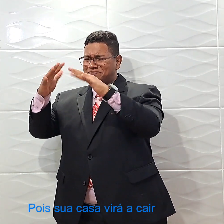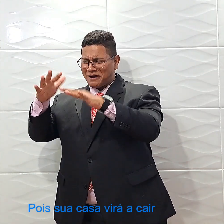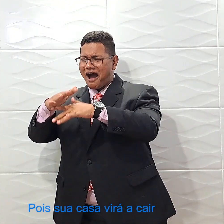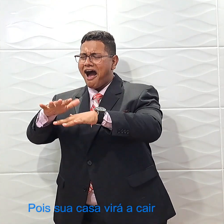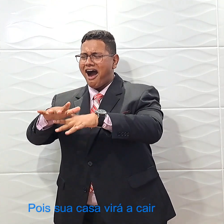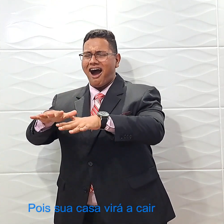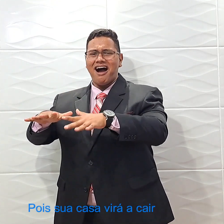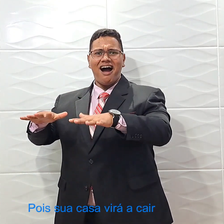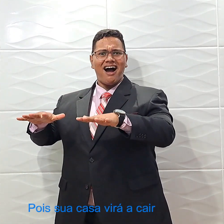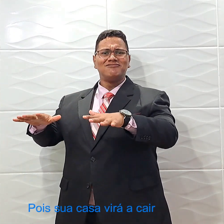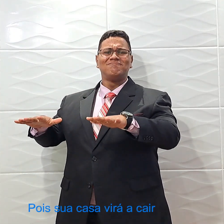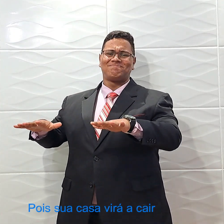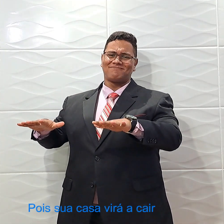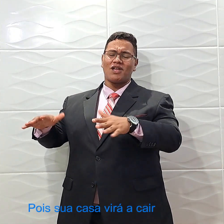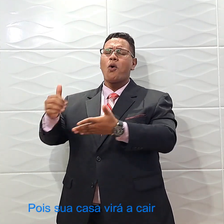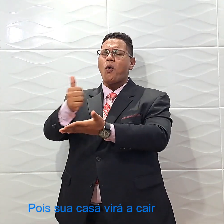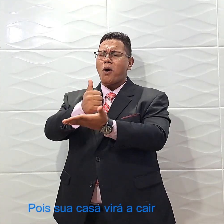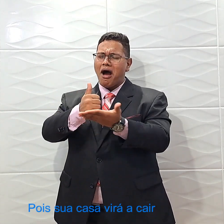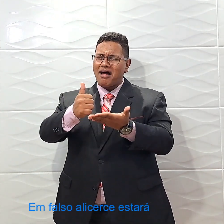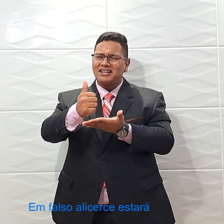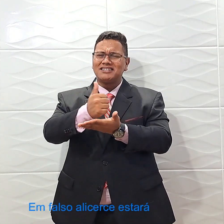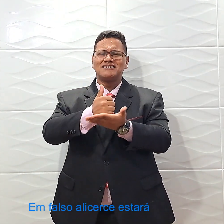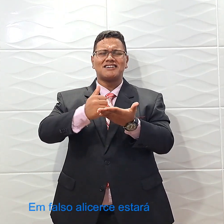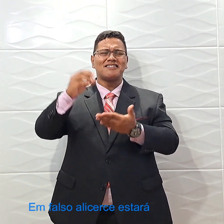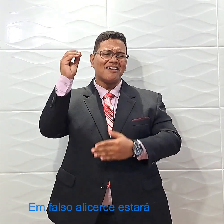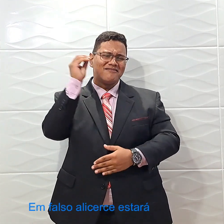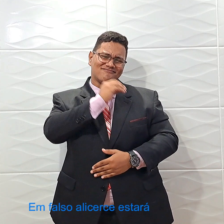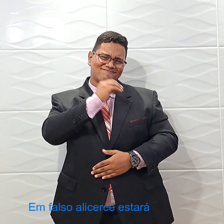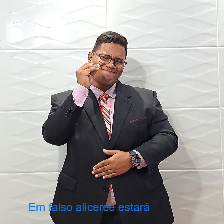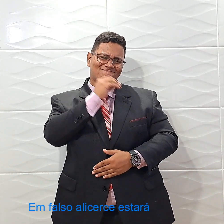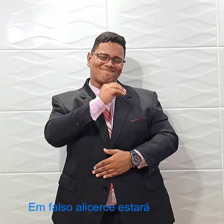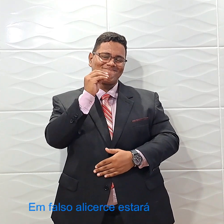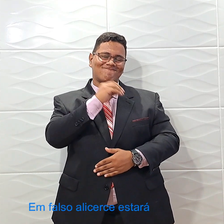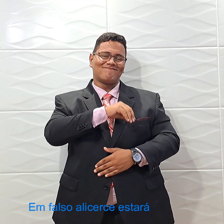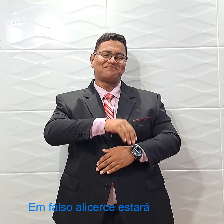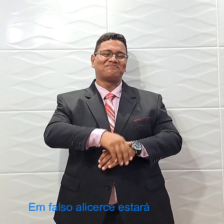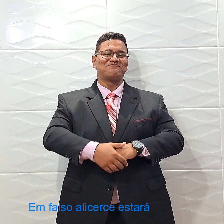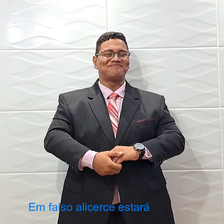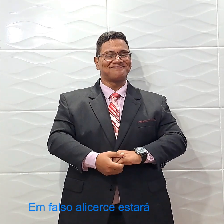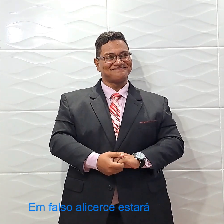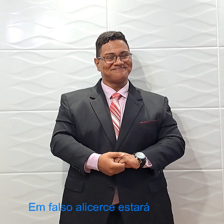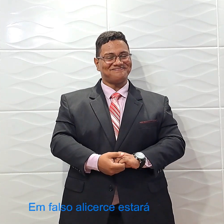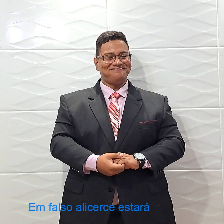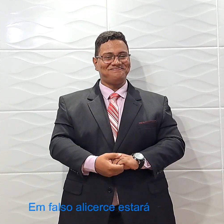virá a cair, em falso alicerce estará